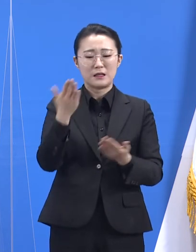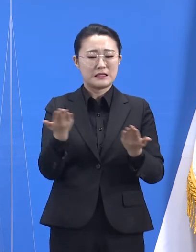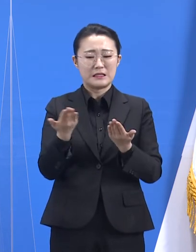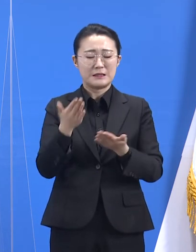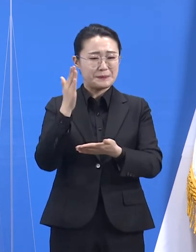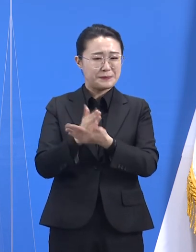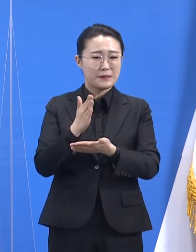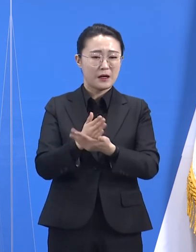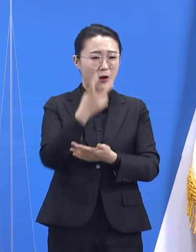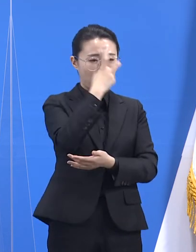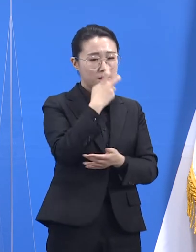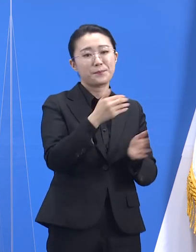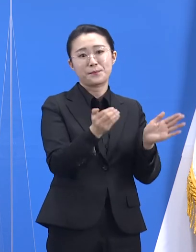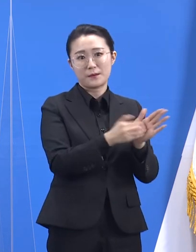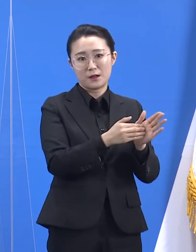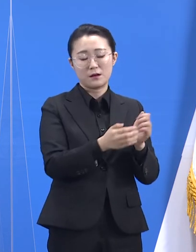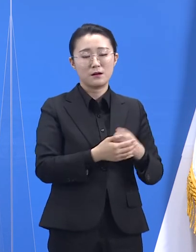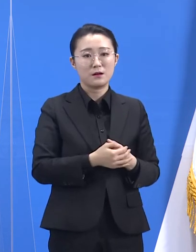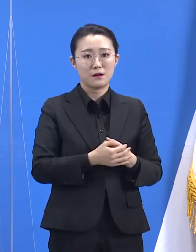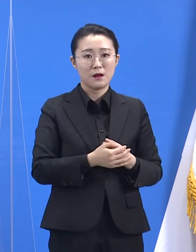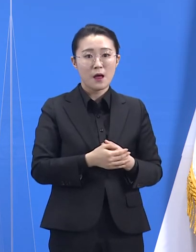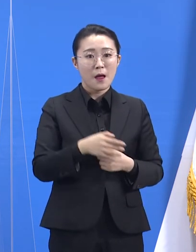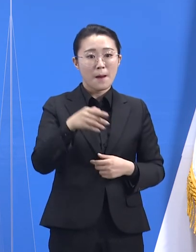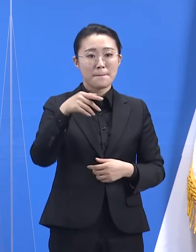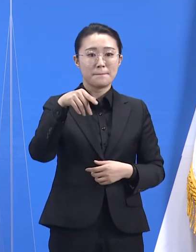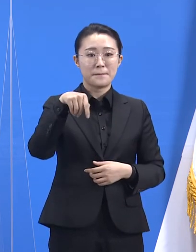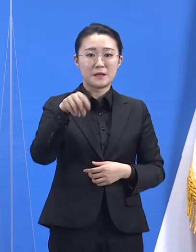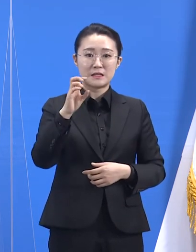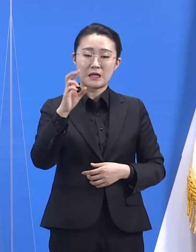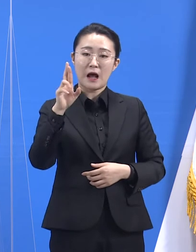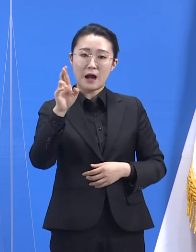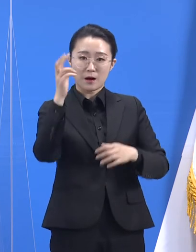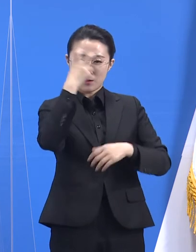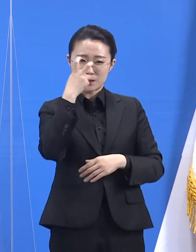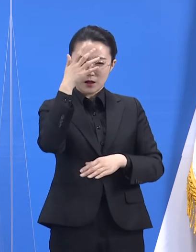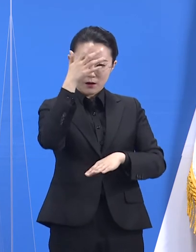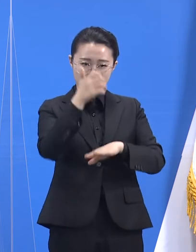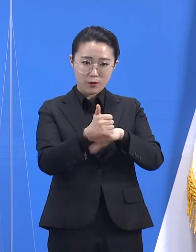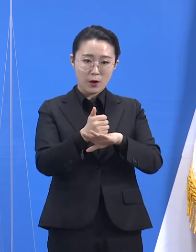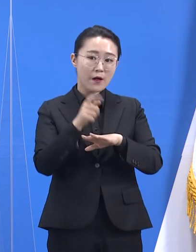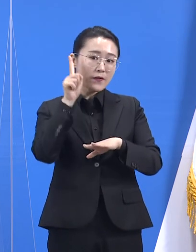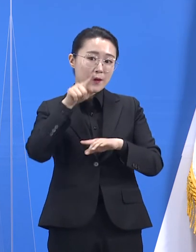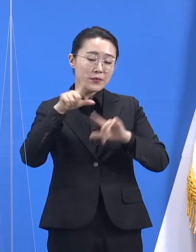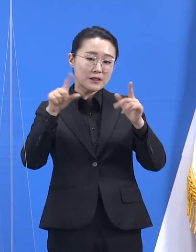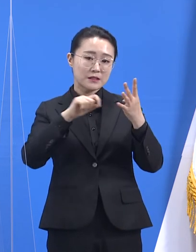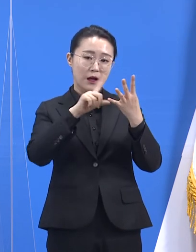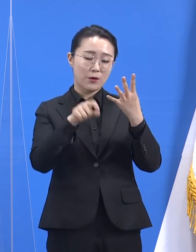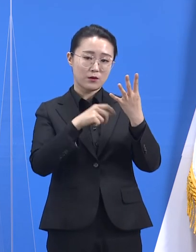방문하여 PCR 검사를 받았고, 다음 날인 4월 6일 확진 판정을 받았습니다.